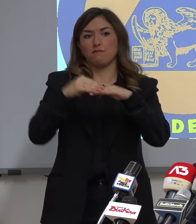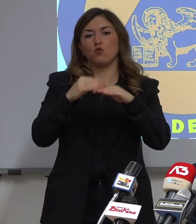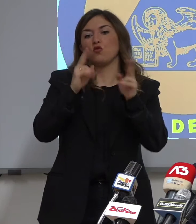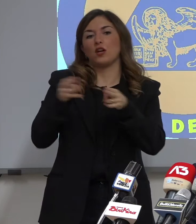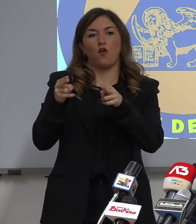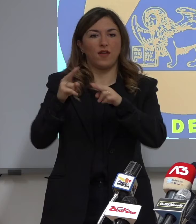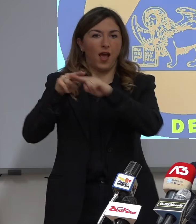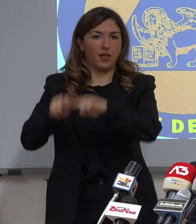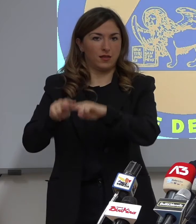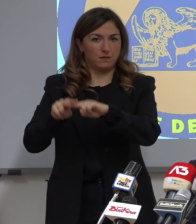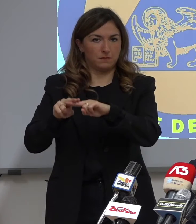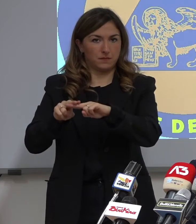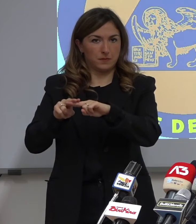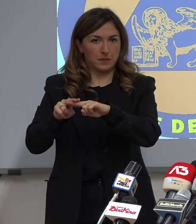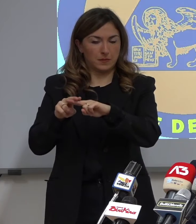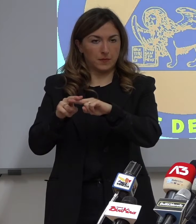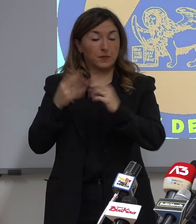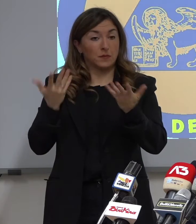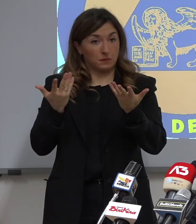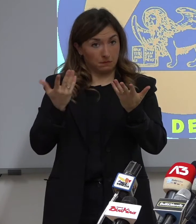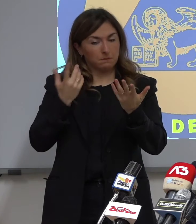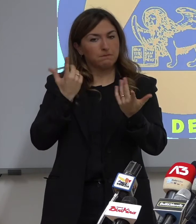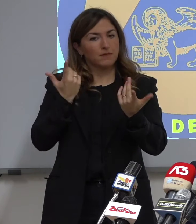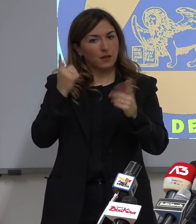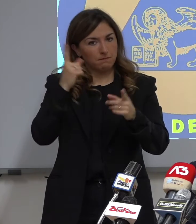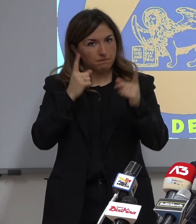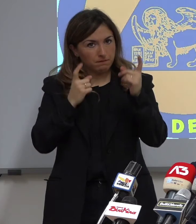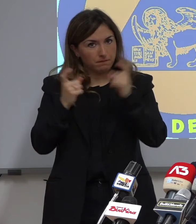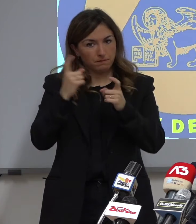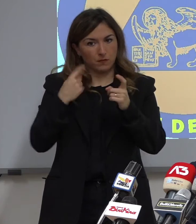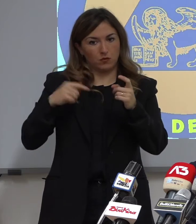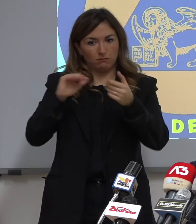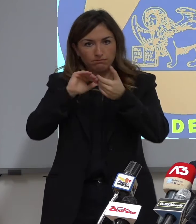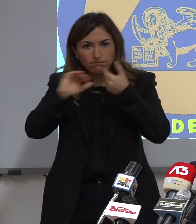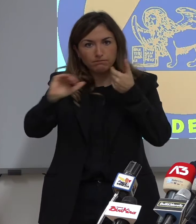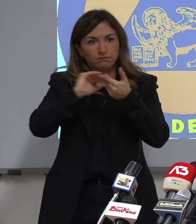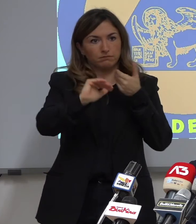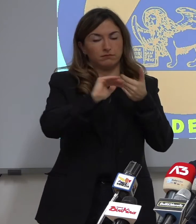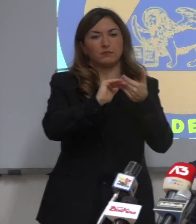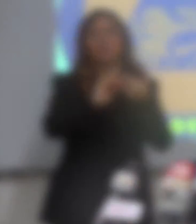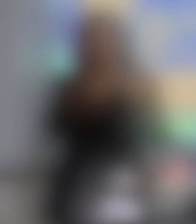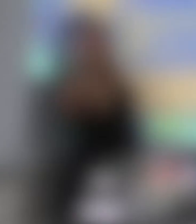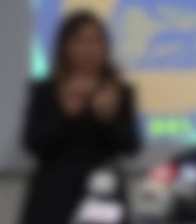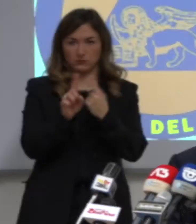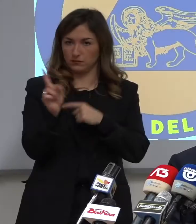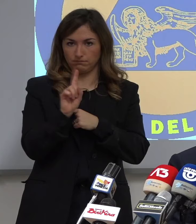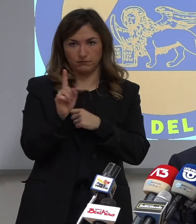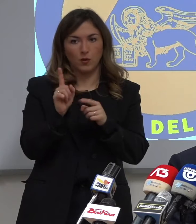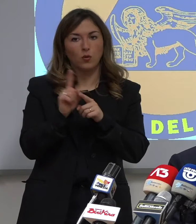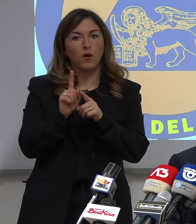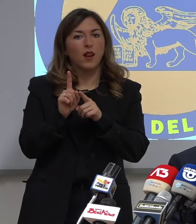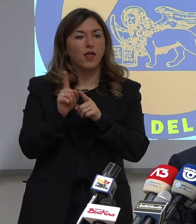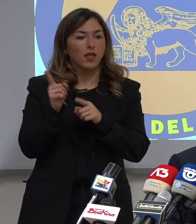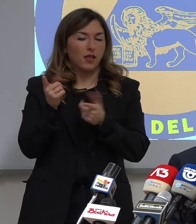capite che il tema del distanziamento sociale diventa strategico, necessario da sostenere. Ci sono